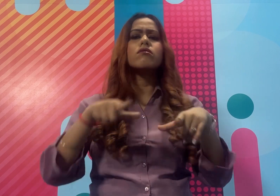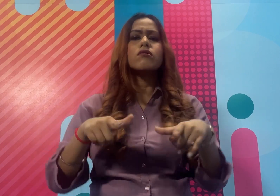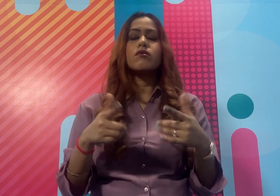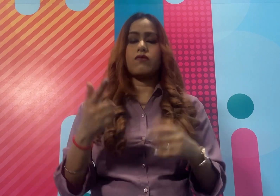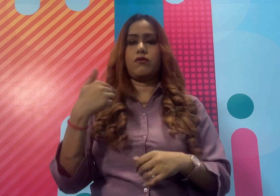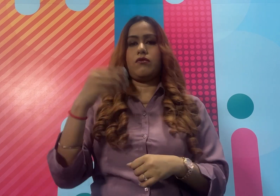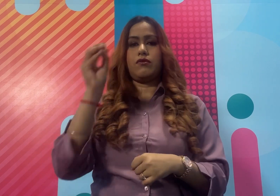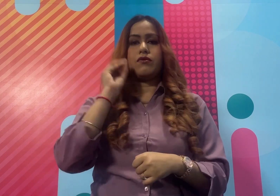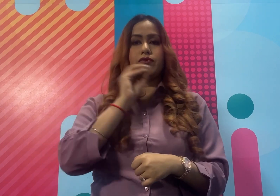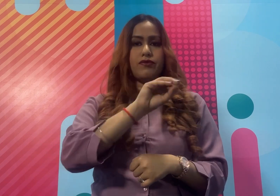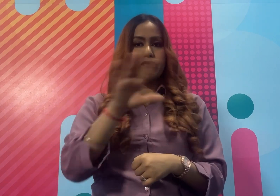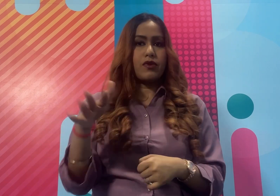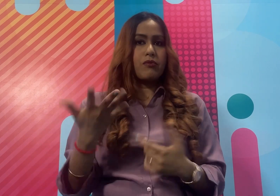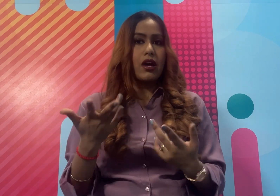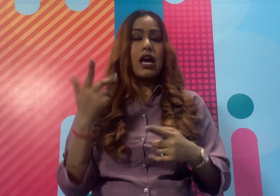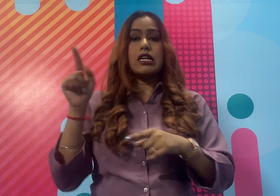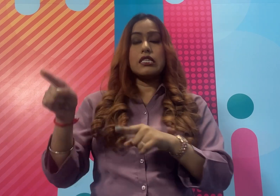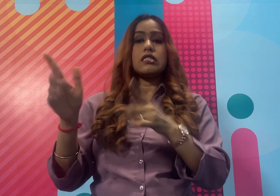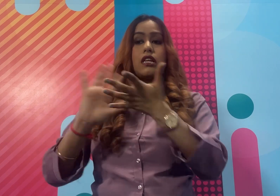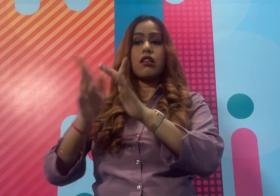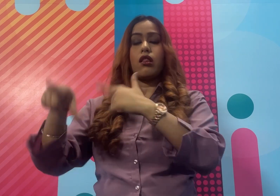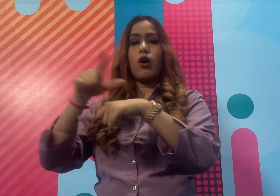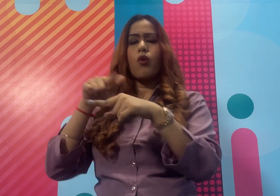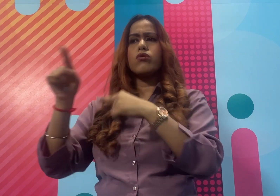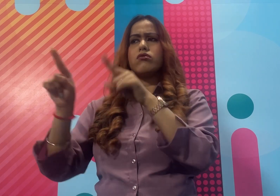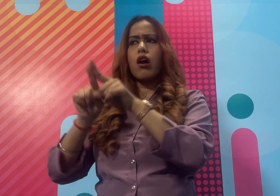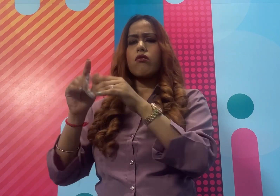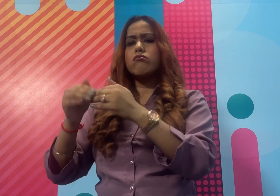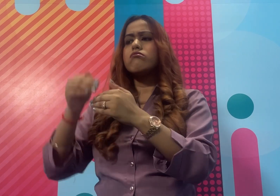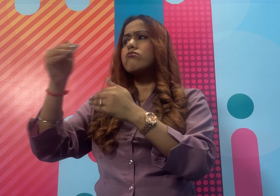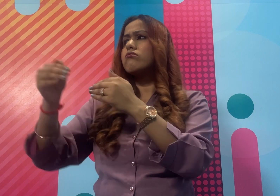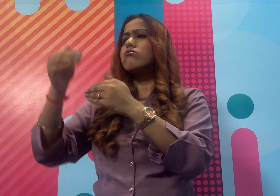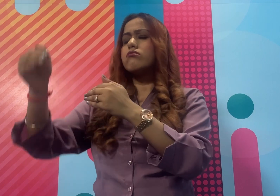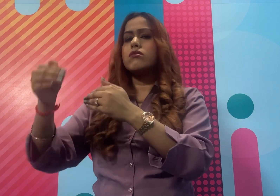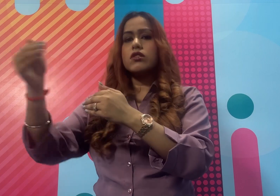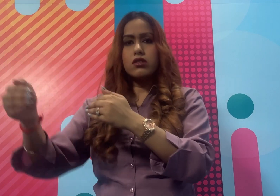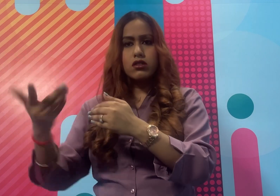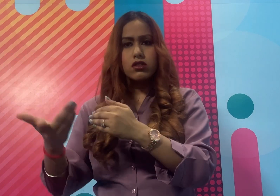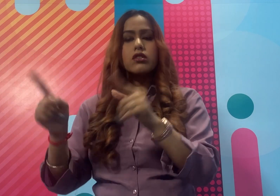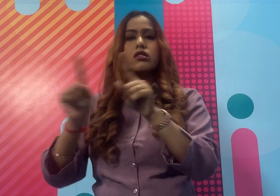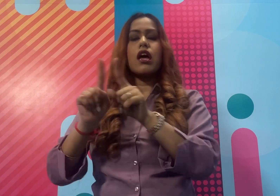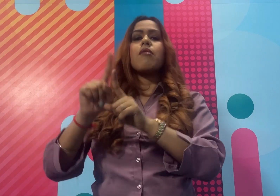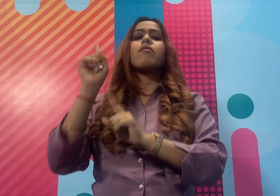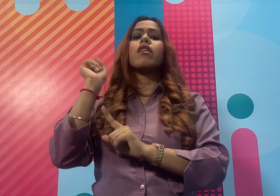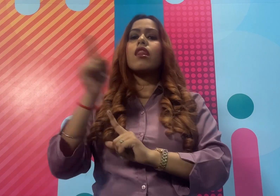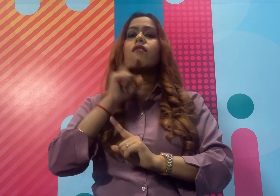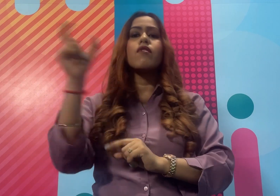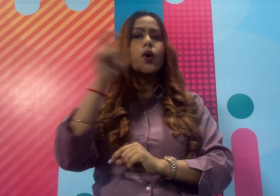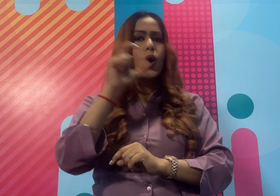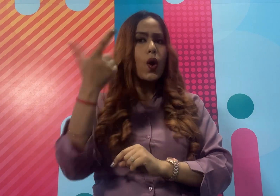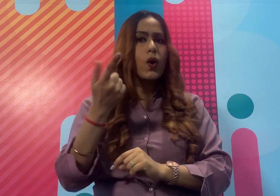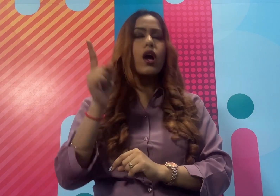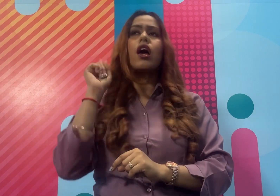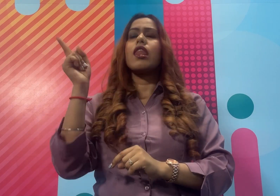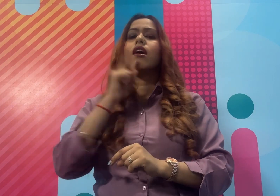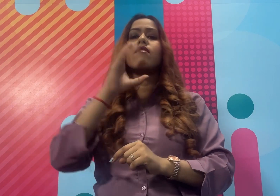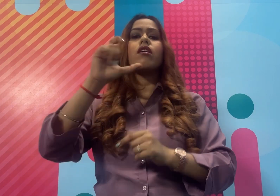अगर हम sign language की बात करें तो यह PD दर PD, residential schools, deaf